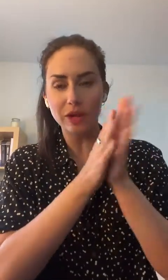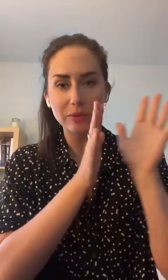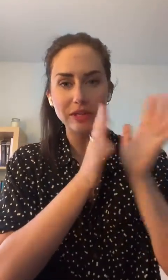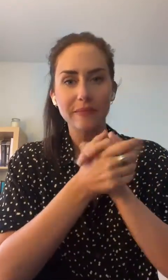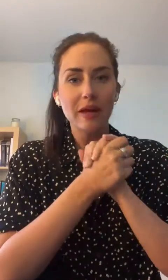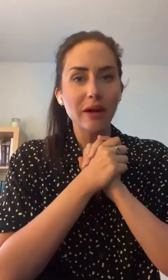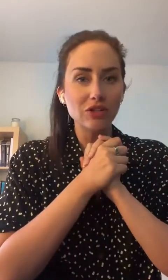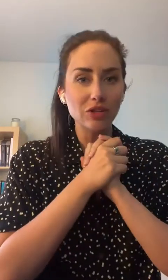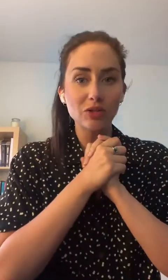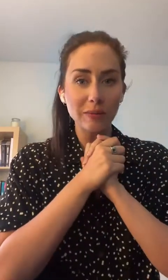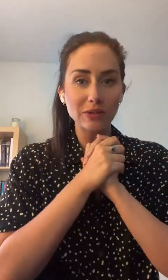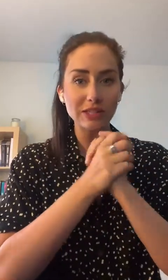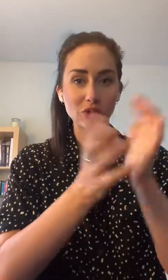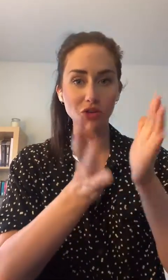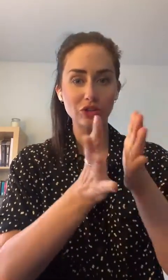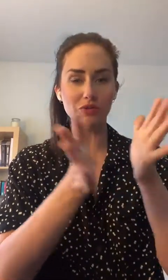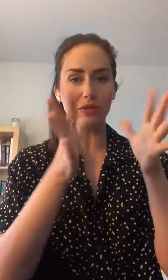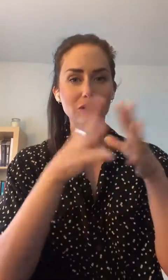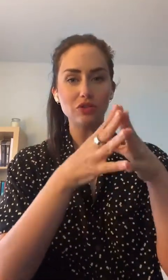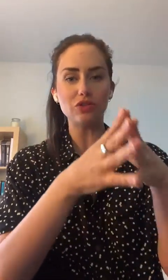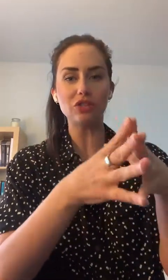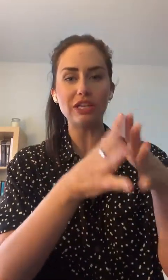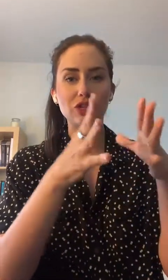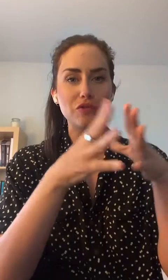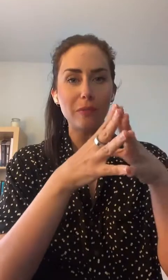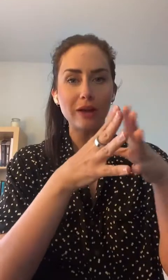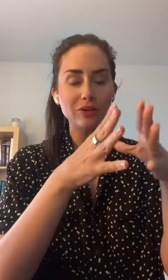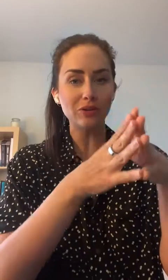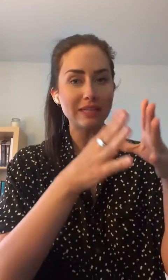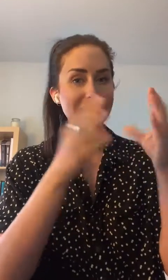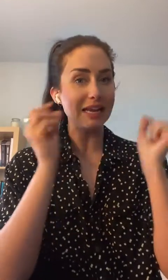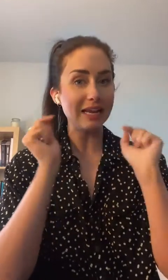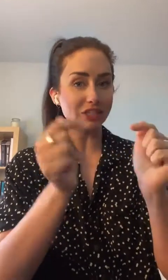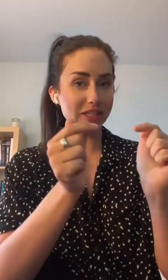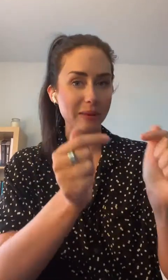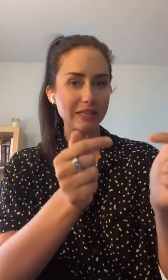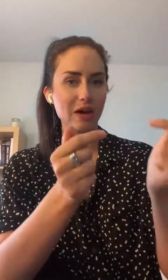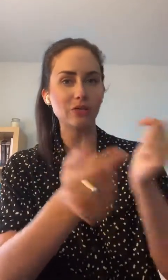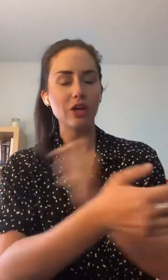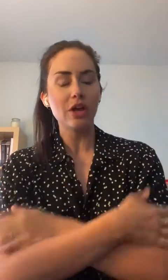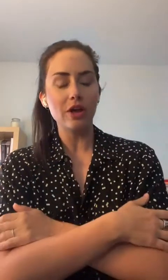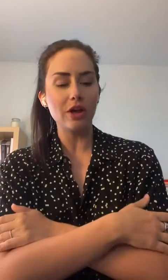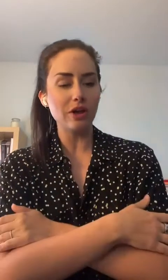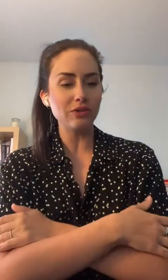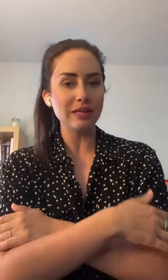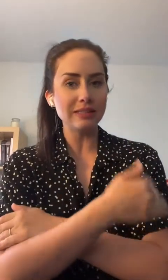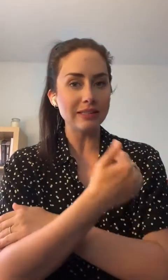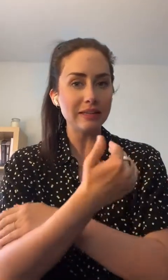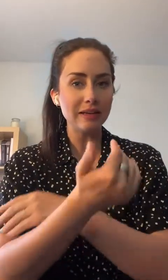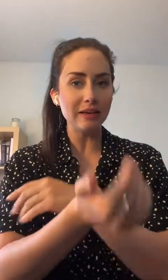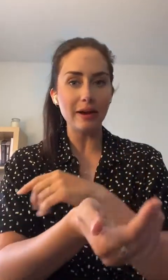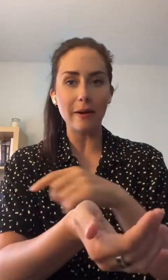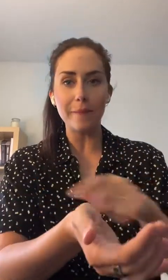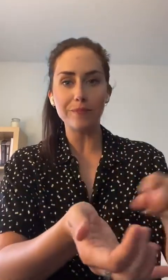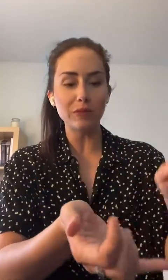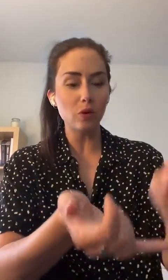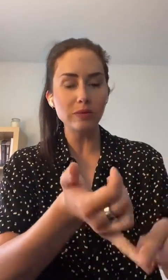je suis capotée. En tout cas, tout ça pour dire qu'aujourd'hui, notre sujet, je vous parle de tout ce qui est lingettes démaquillantes, tout ce qui est eau